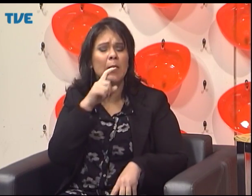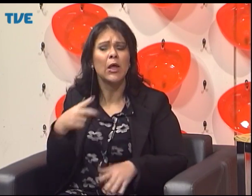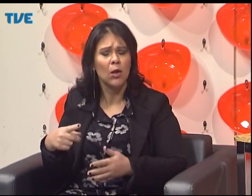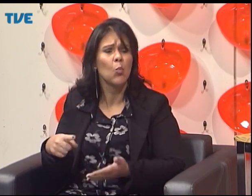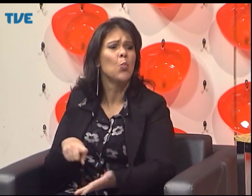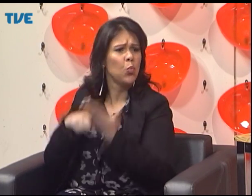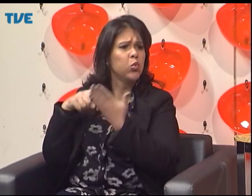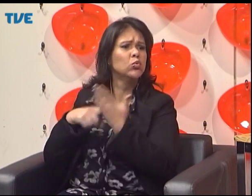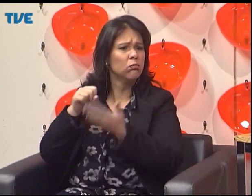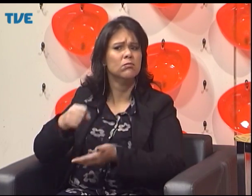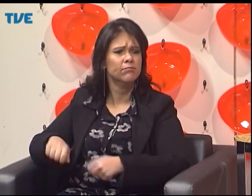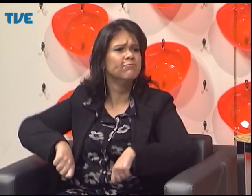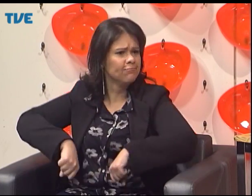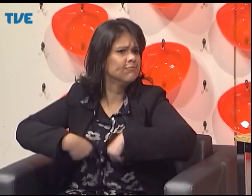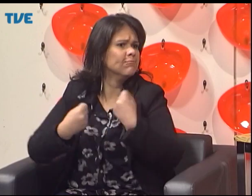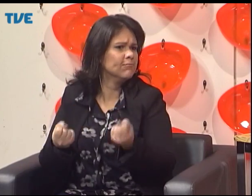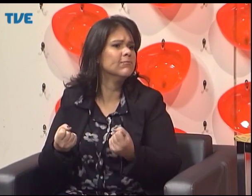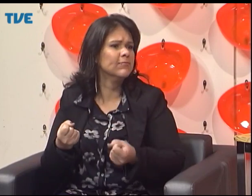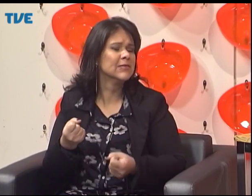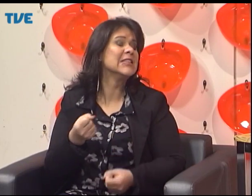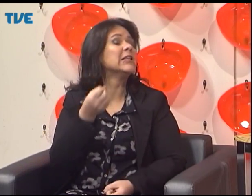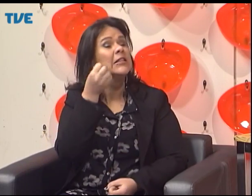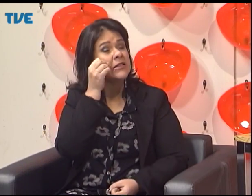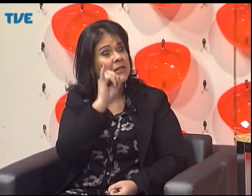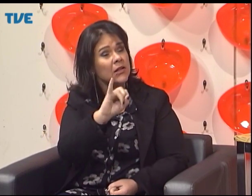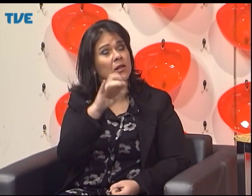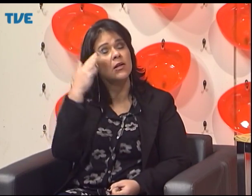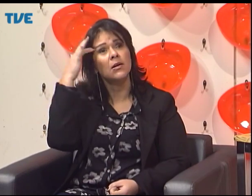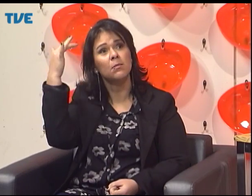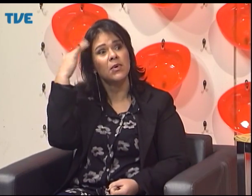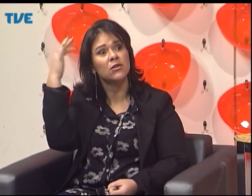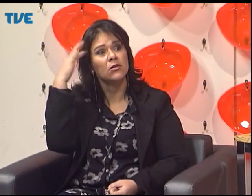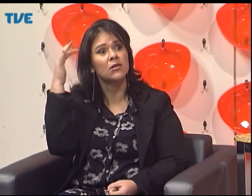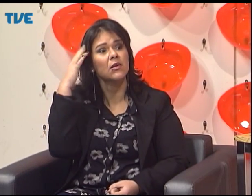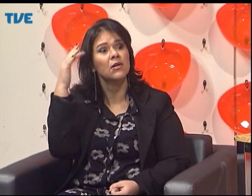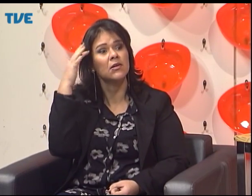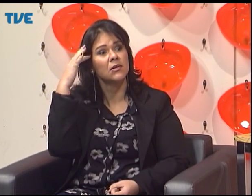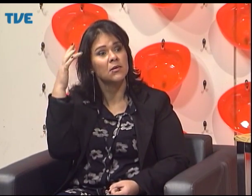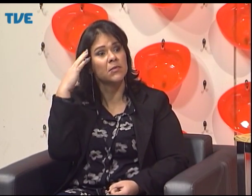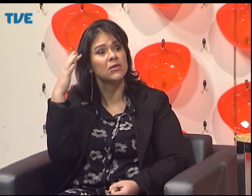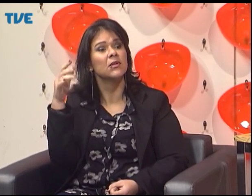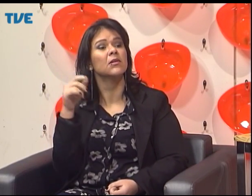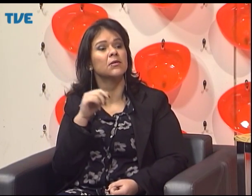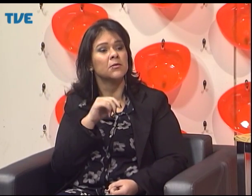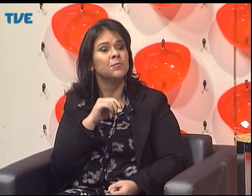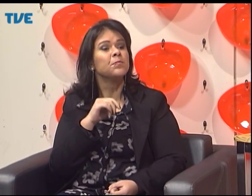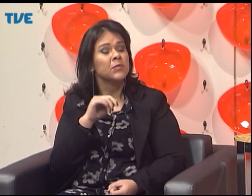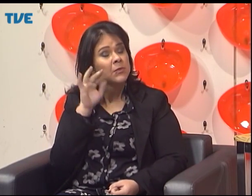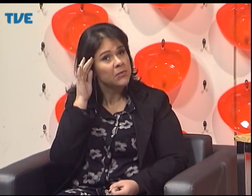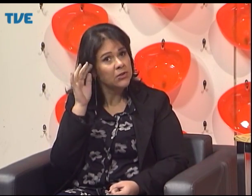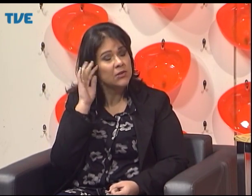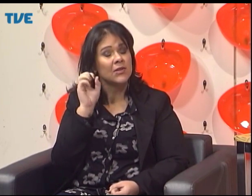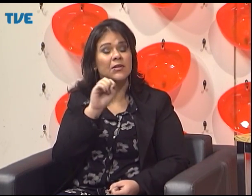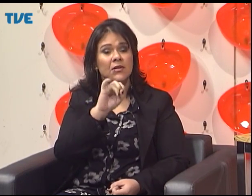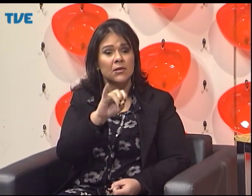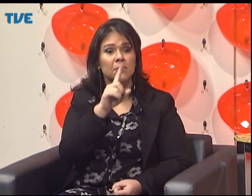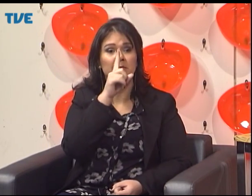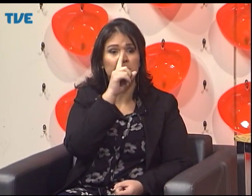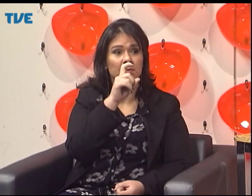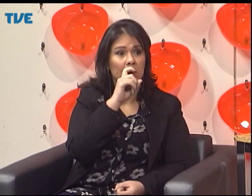tive muito apoio dos meus pais, né, para poder trabalhar, para poder estudar, para poder trabalhar.